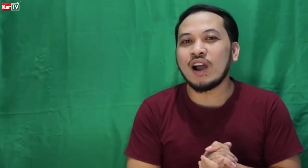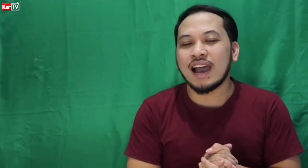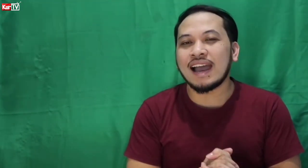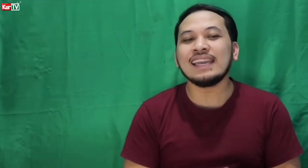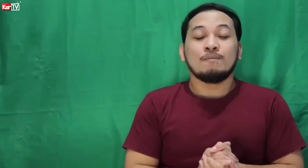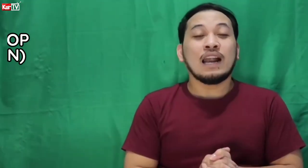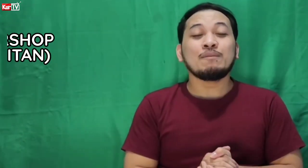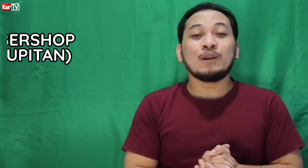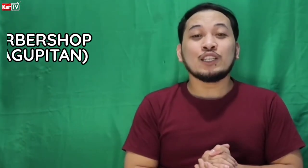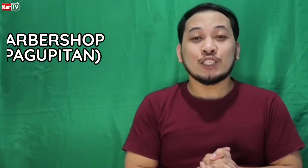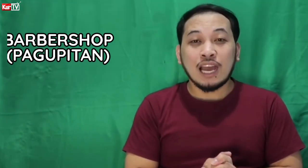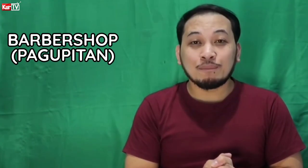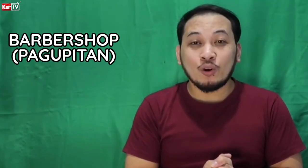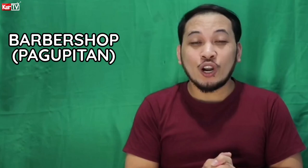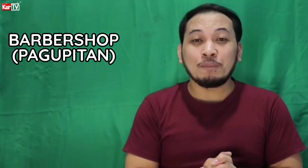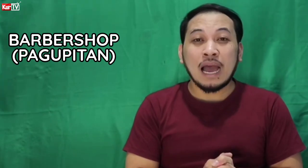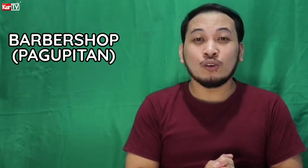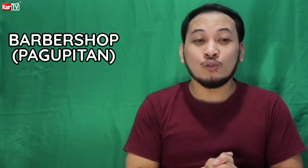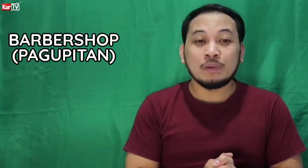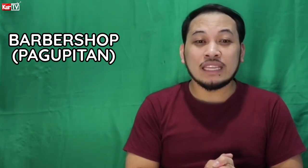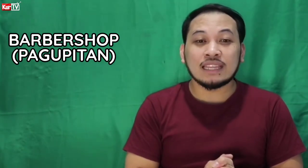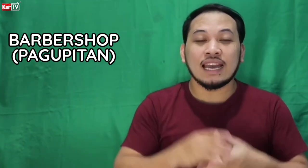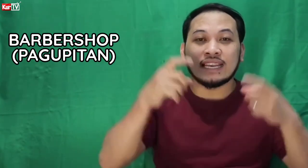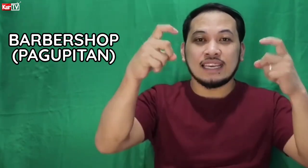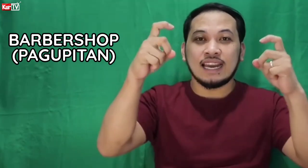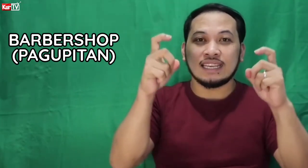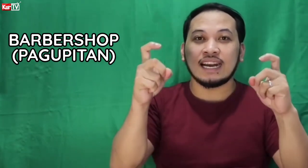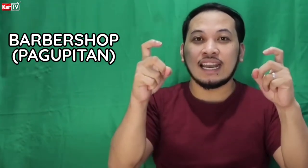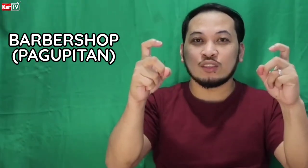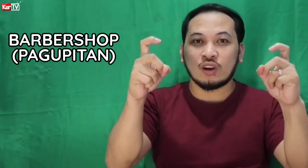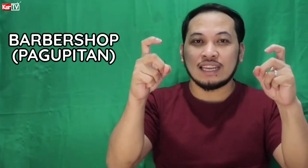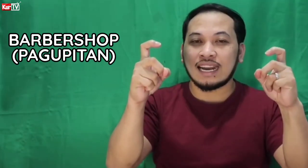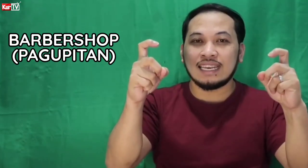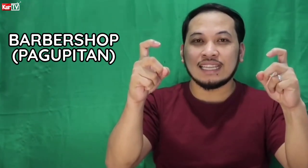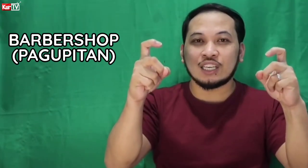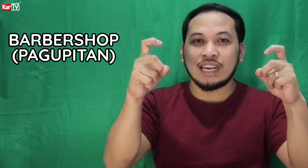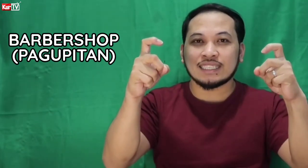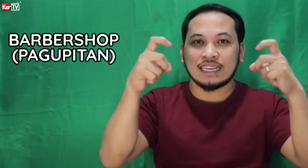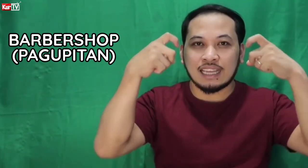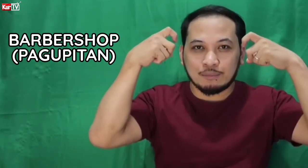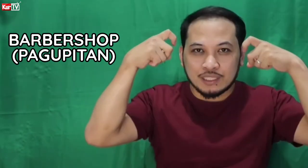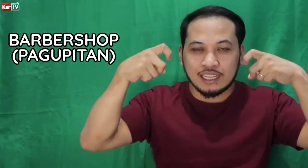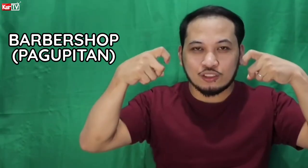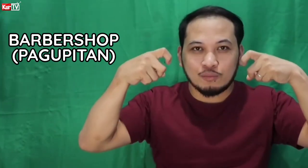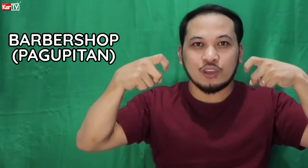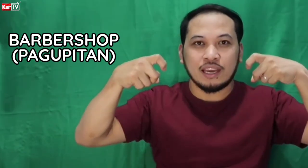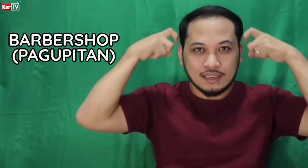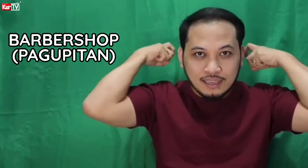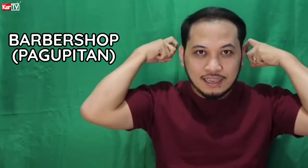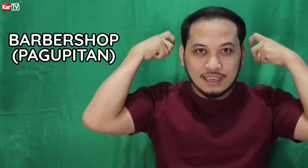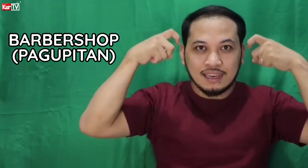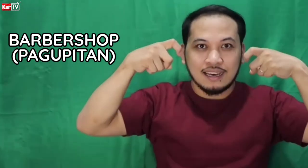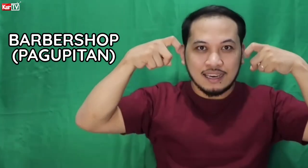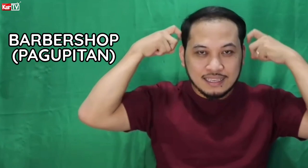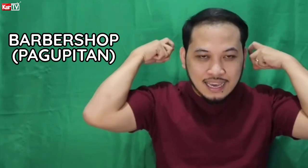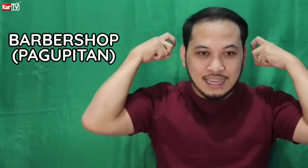ay Barbershop or Pagupitan. Ayan, nakaganto ka, nakaletter X ka tapos iganto mo yan. Ayan.